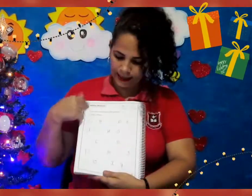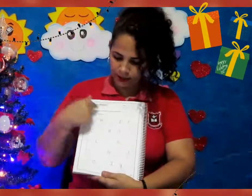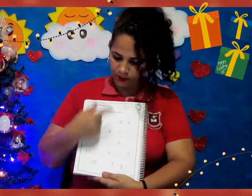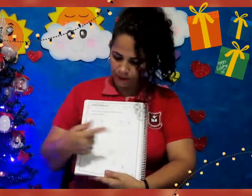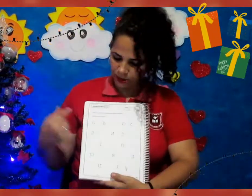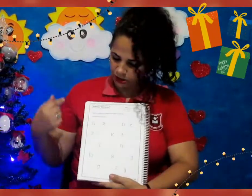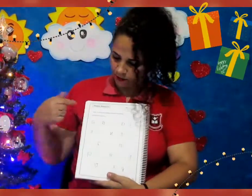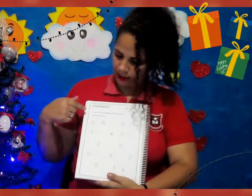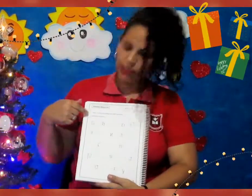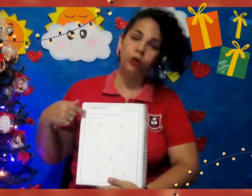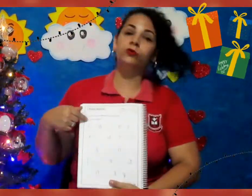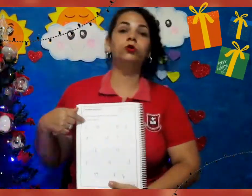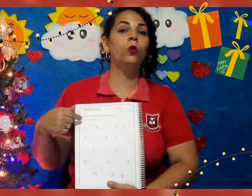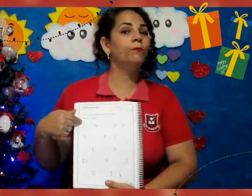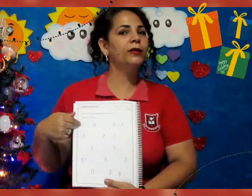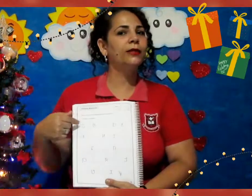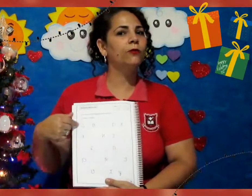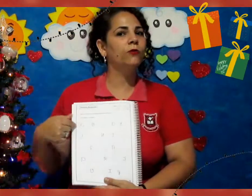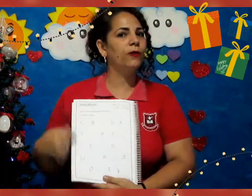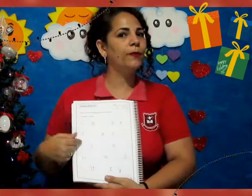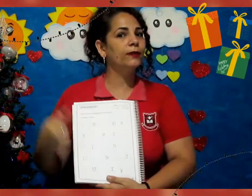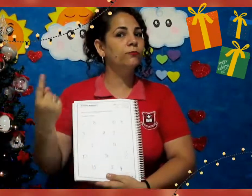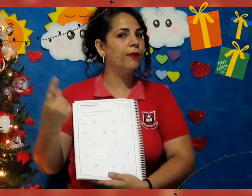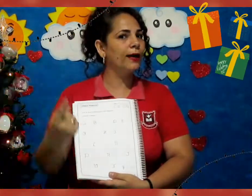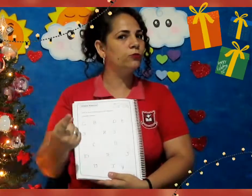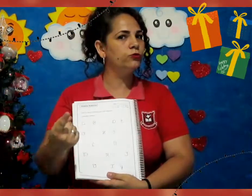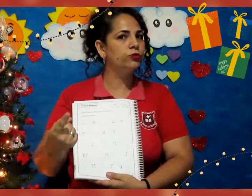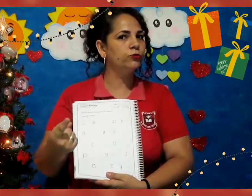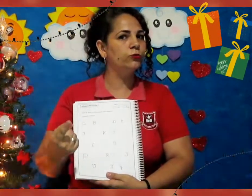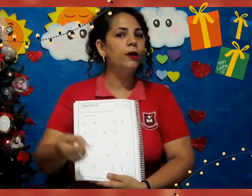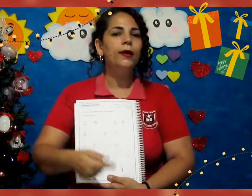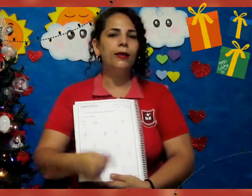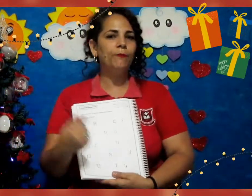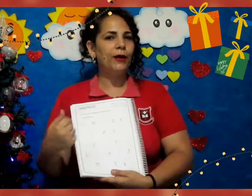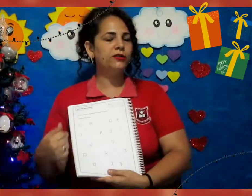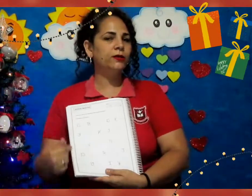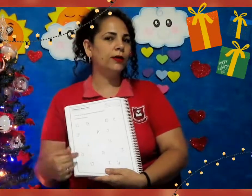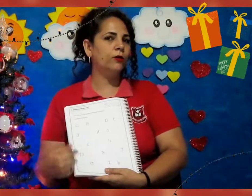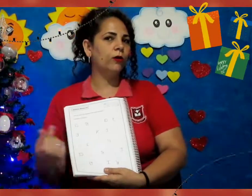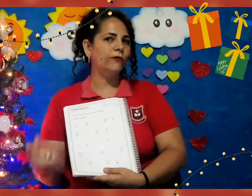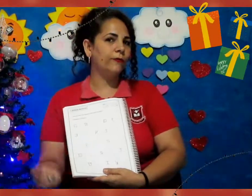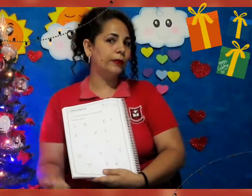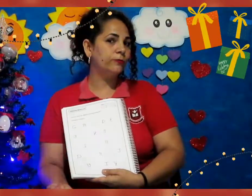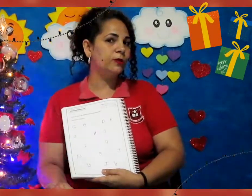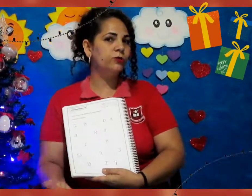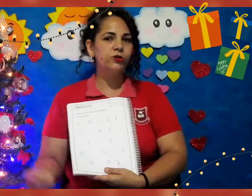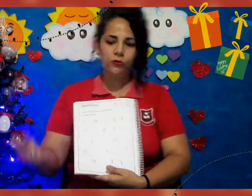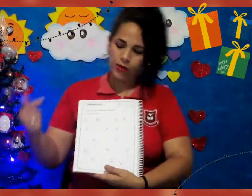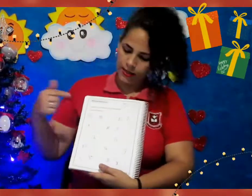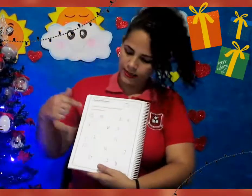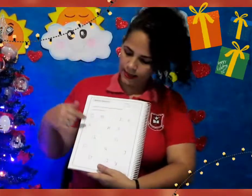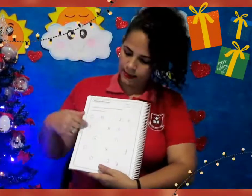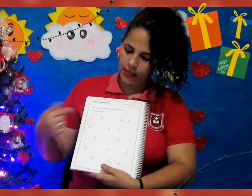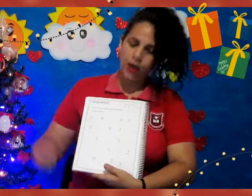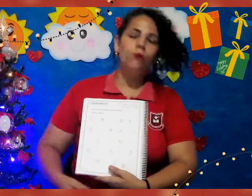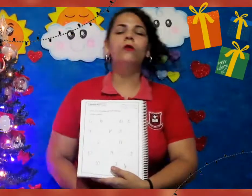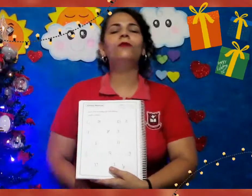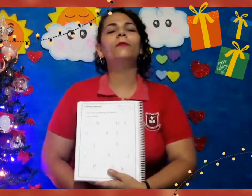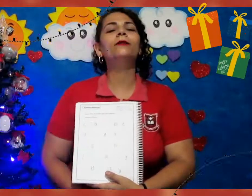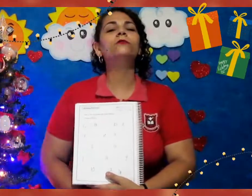elas também estão. Aqui nós vamos completar o alfabeto maiúsculo. Na página anterior, o alfabeto minúsculo e aqui o alfabeto